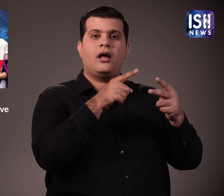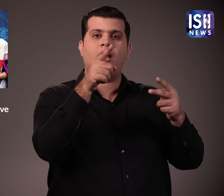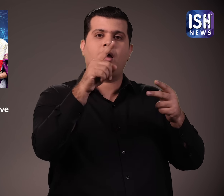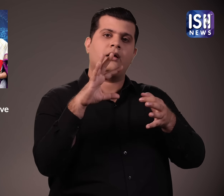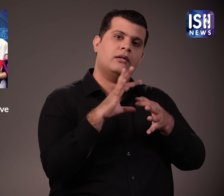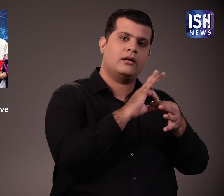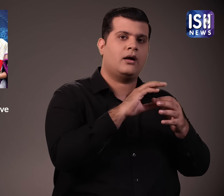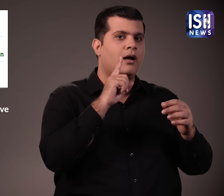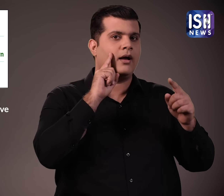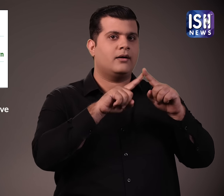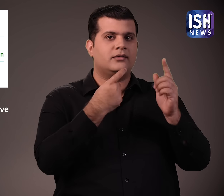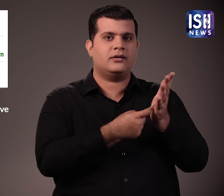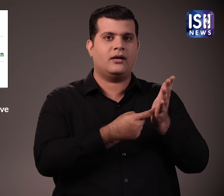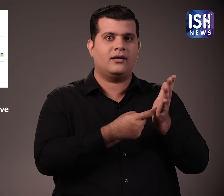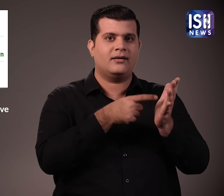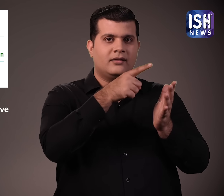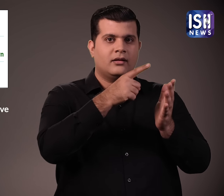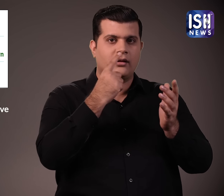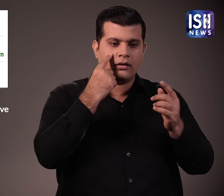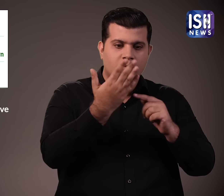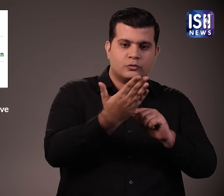जाएगी जब आप ITR दाखिल करेंगे,